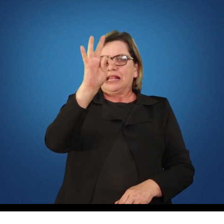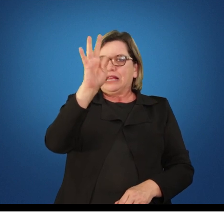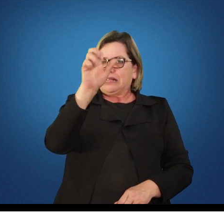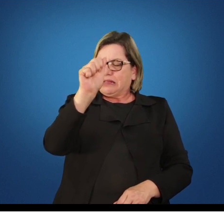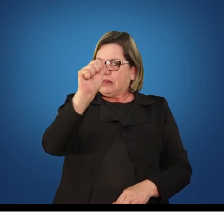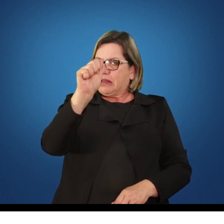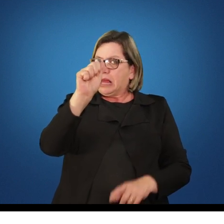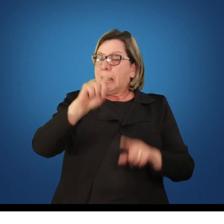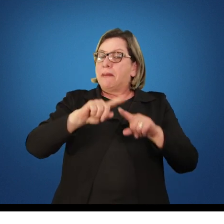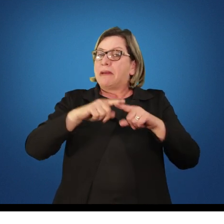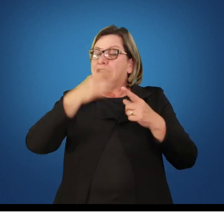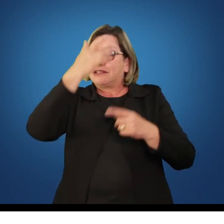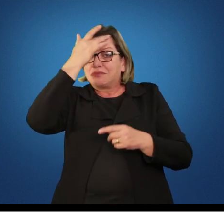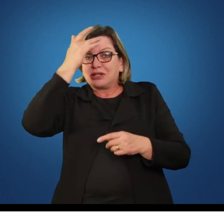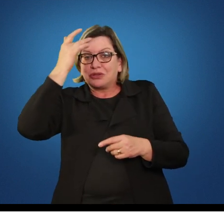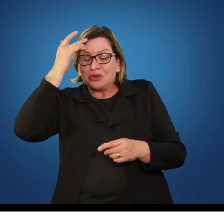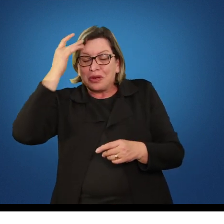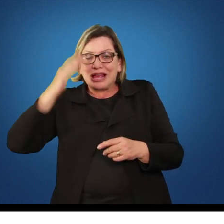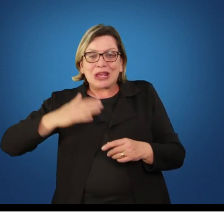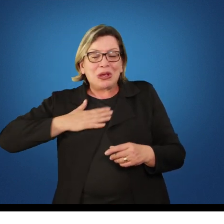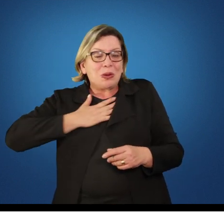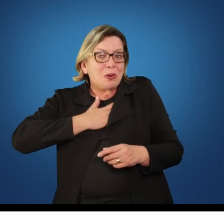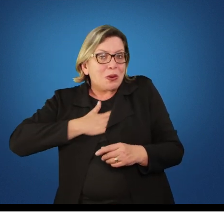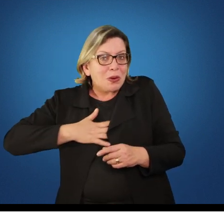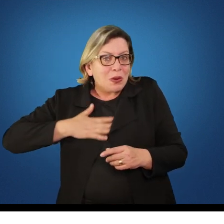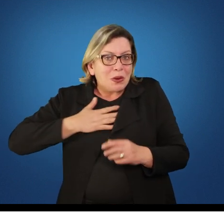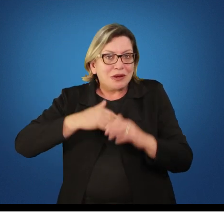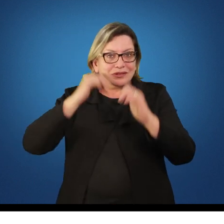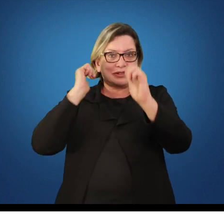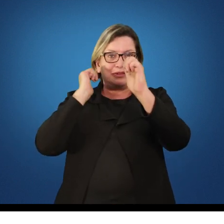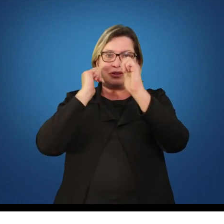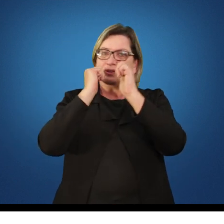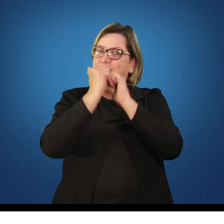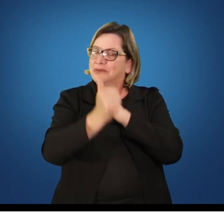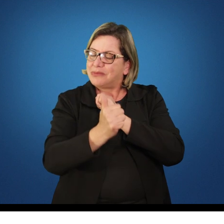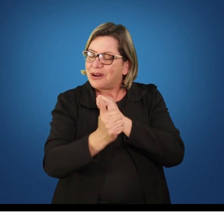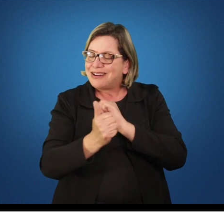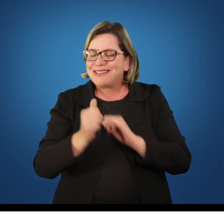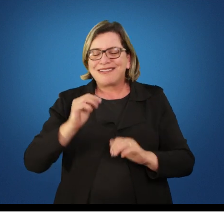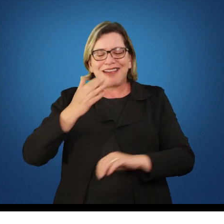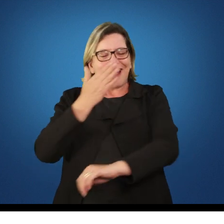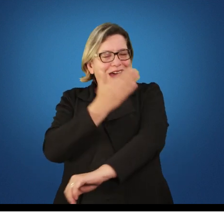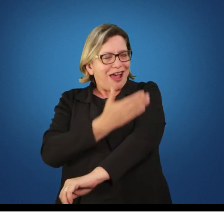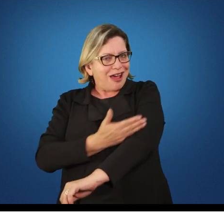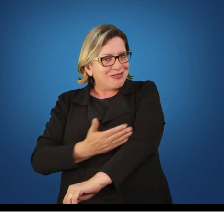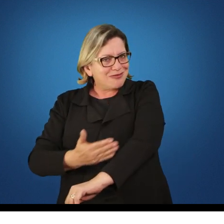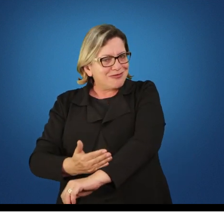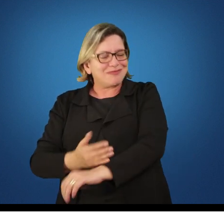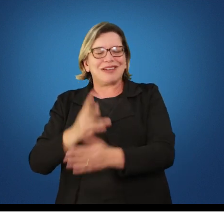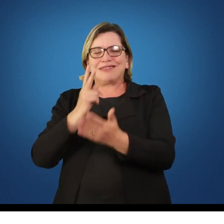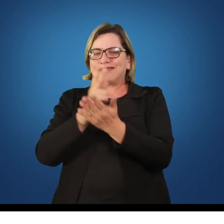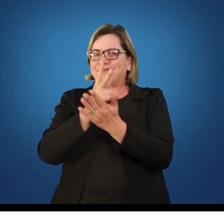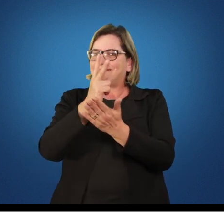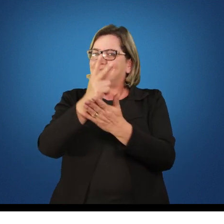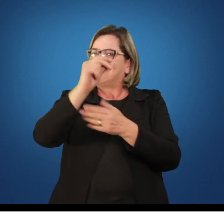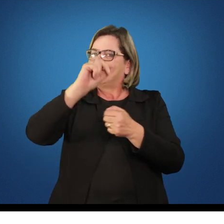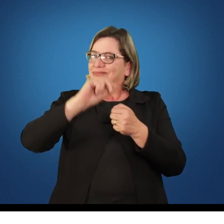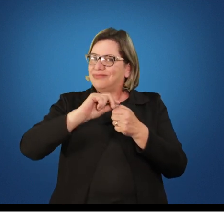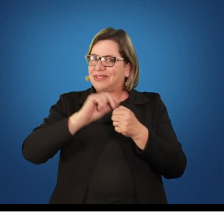gostem da prática do esporte, peguem isso como um hábito da prática do esporte, para, sim, ter um bem-estar,